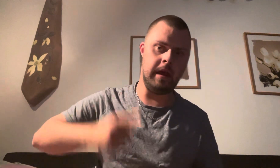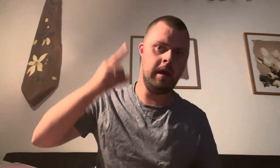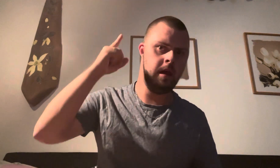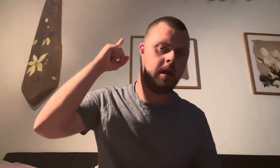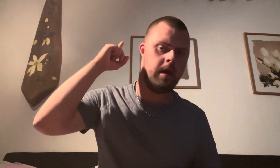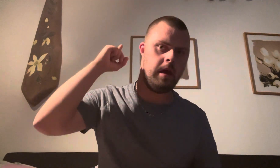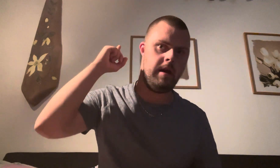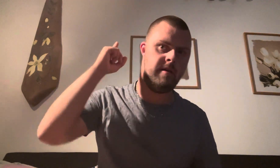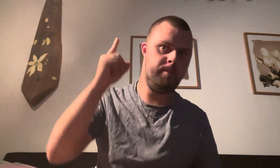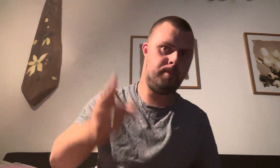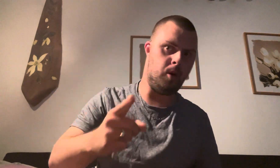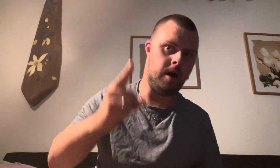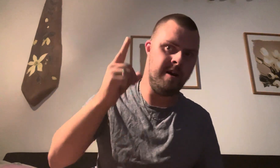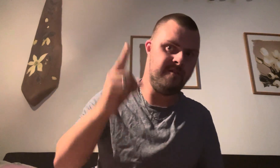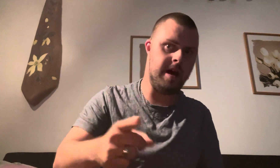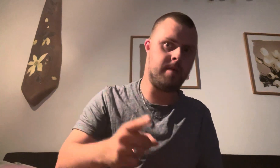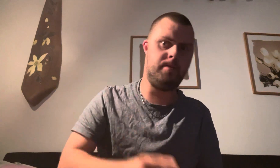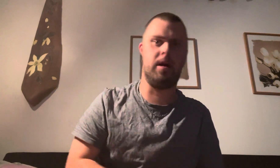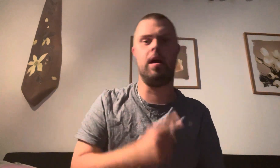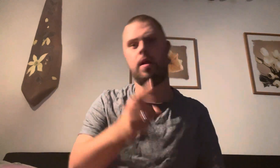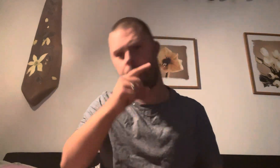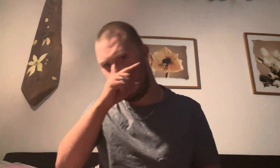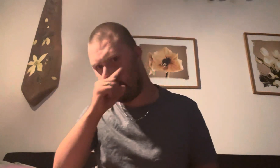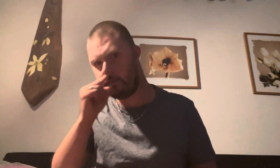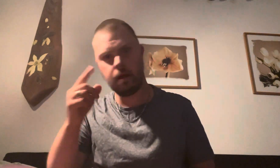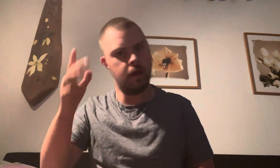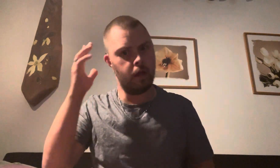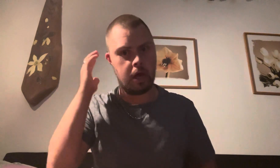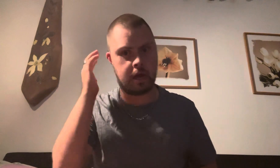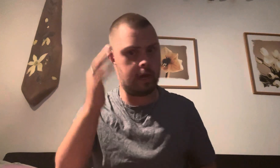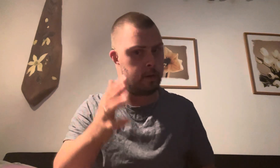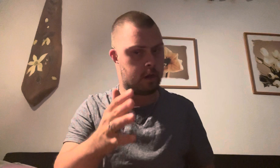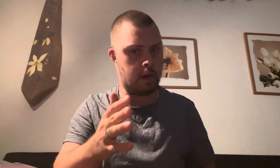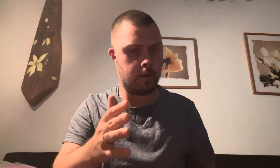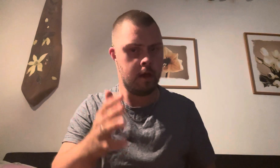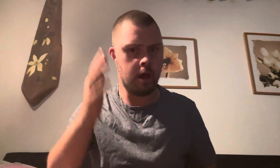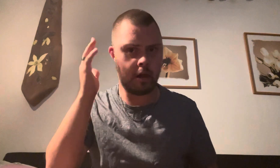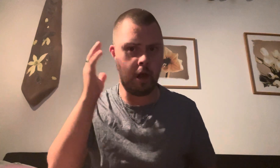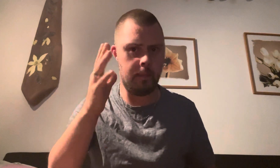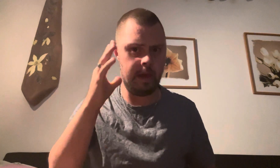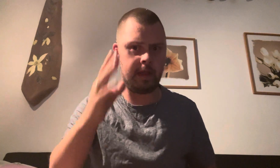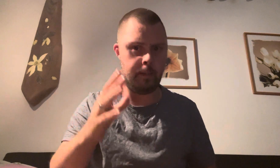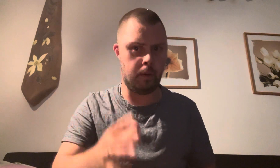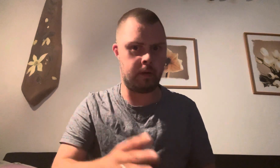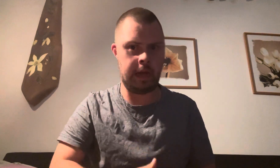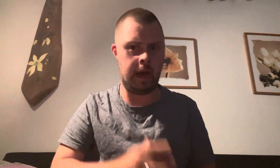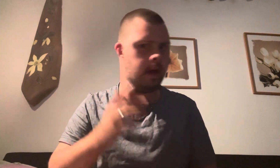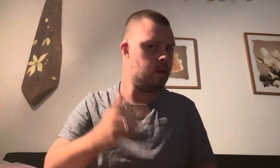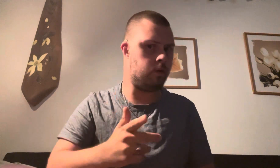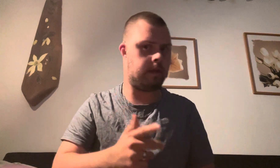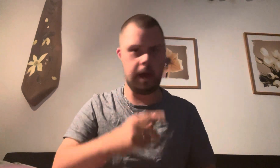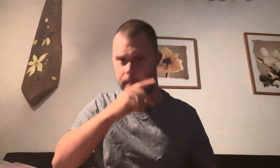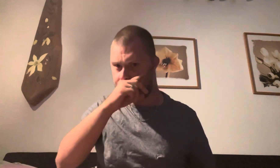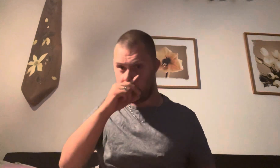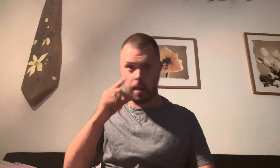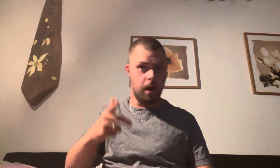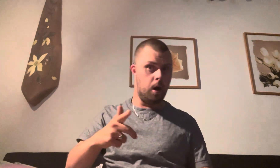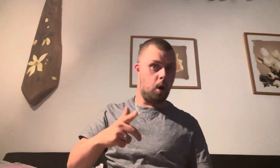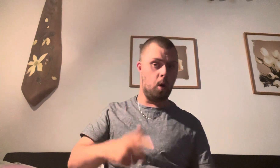på Facebook till mig. Glöm, glöm, glöm inte på det, just det. Och